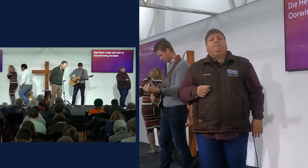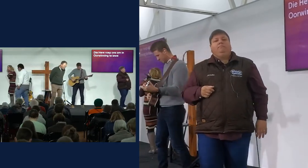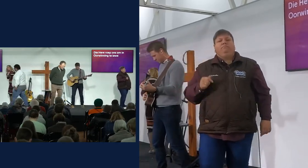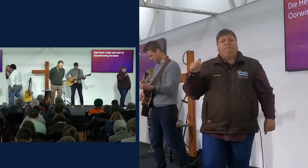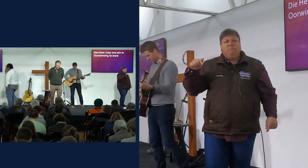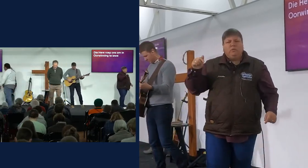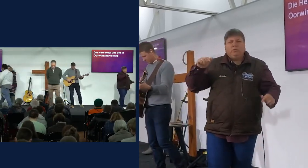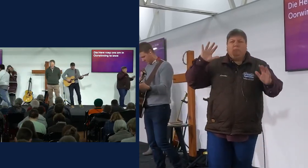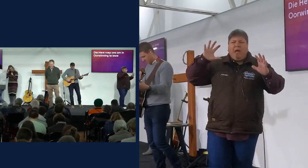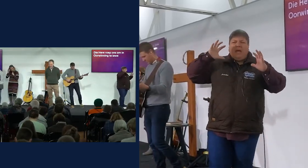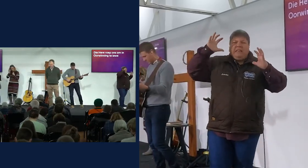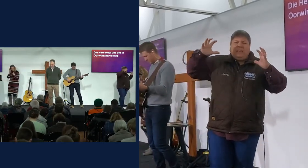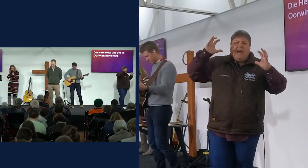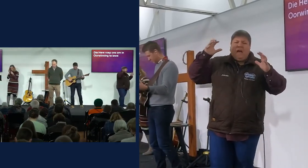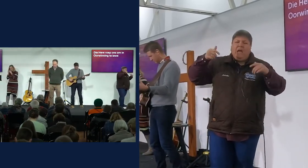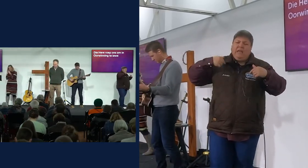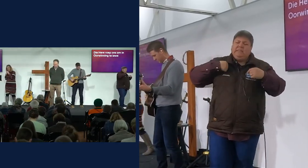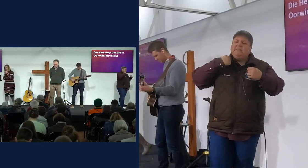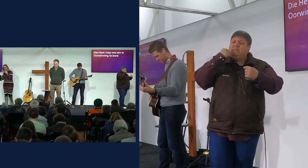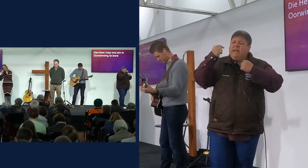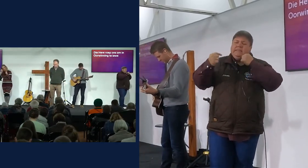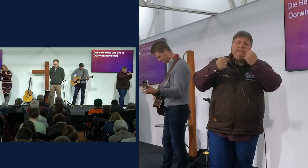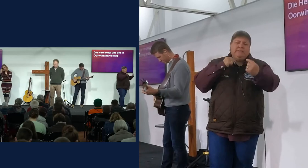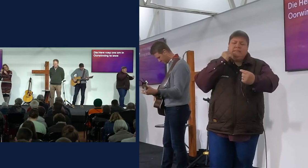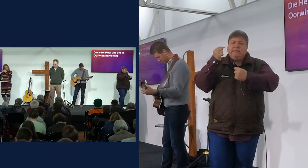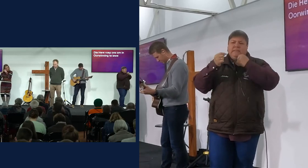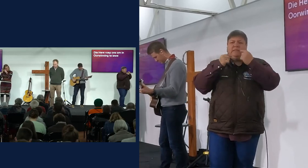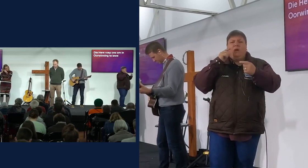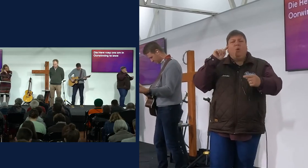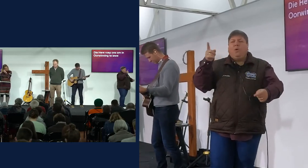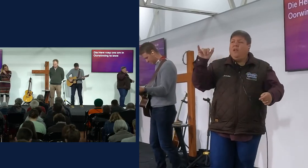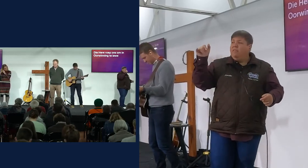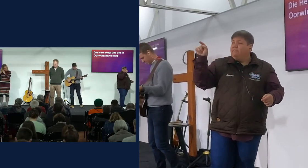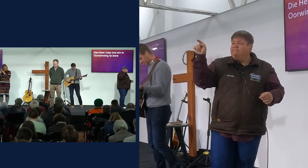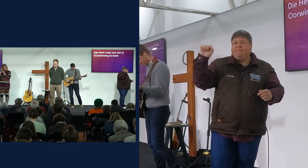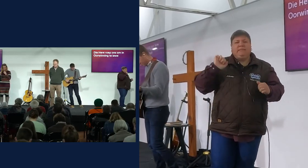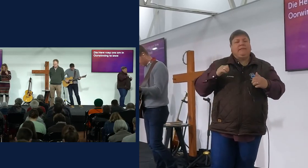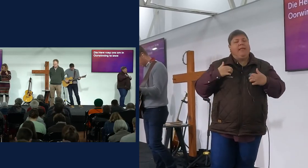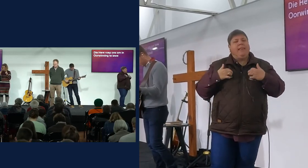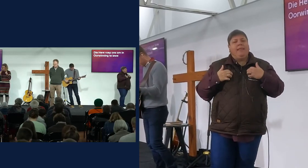jy is ook baie dinge gesê, oor jeft as een leven.